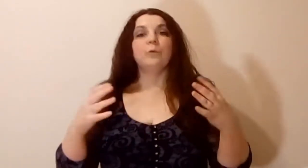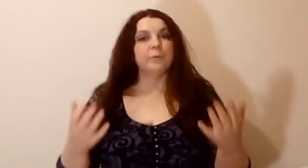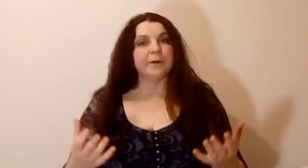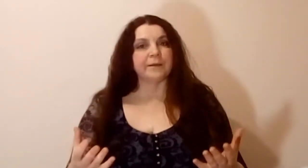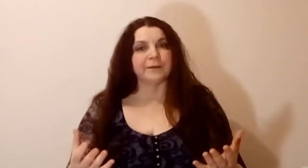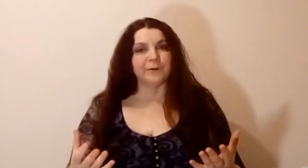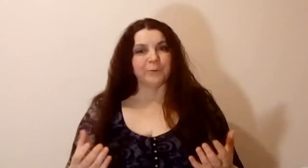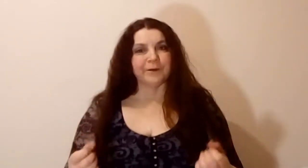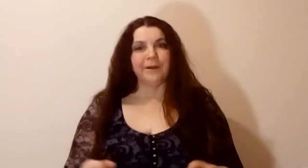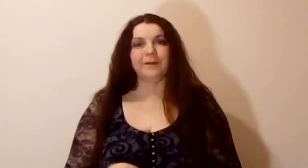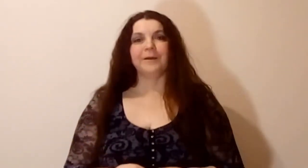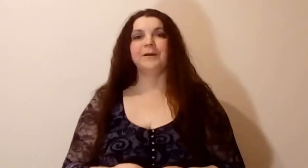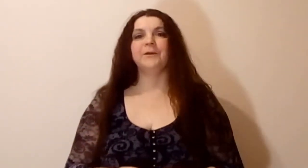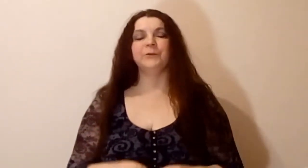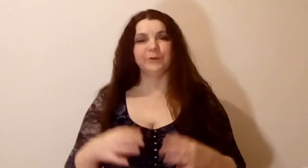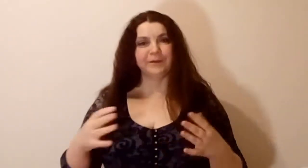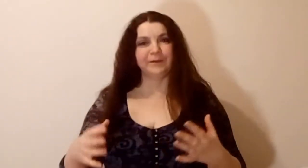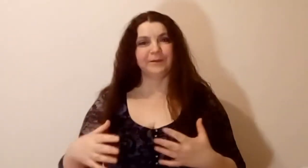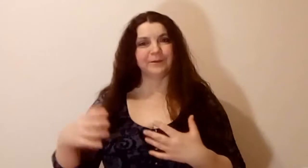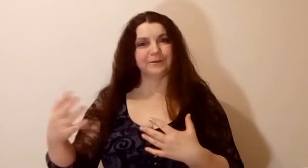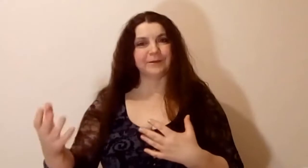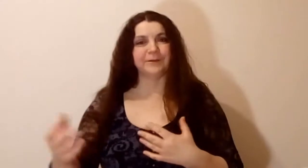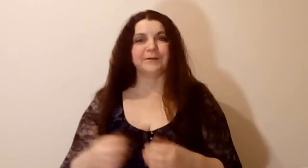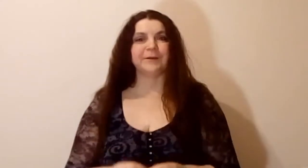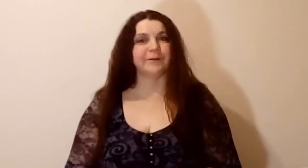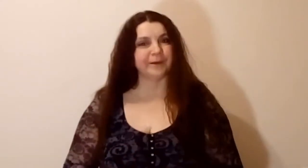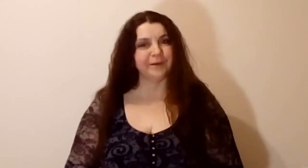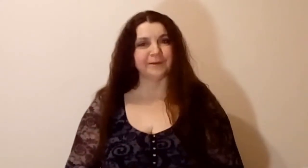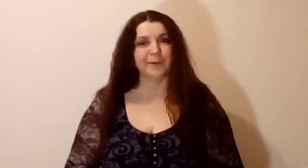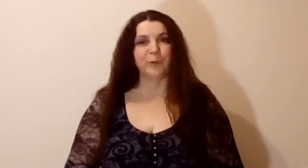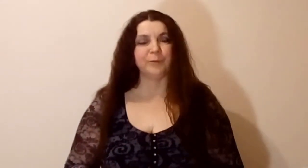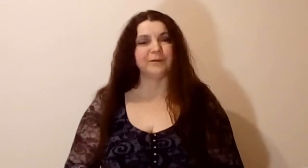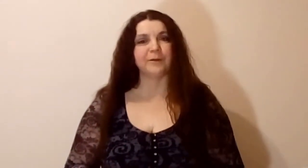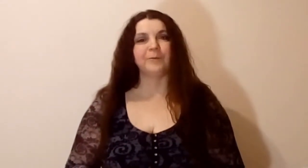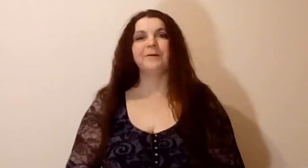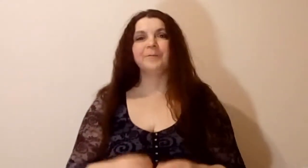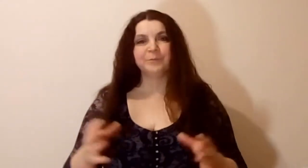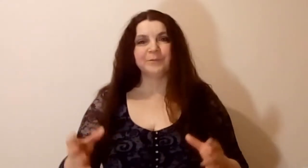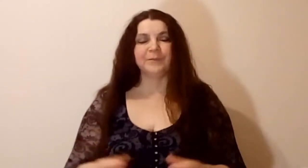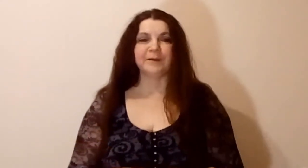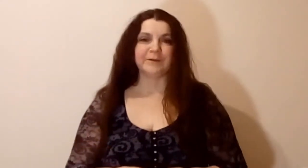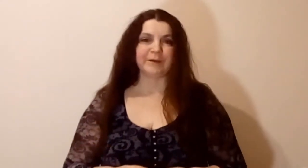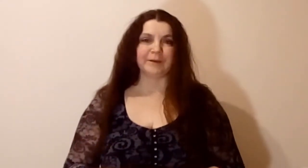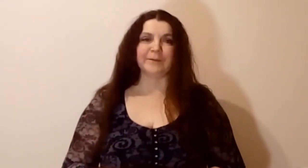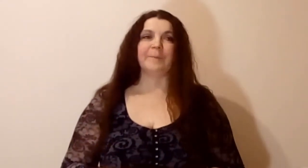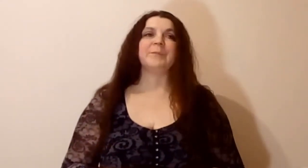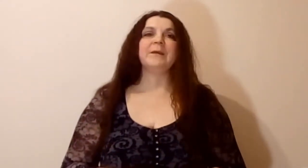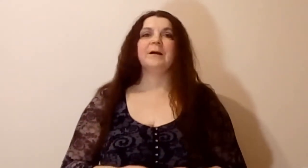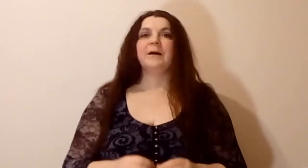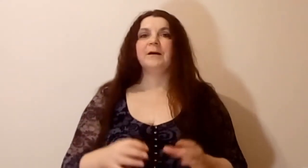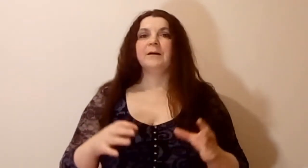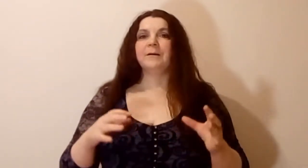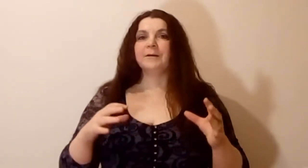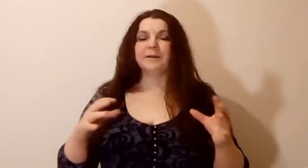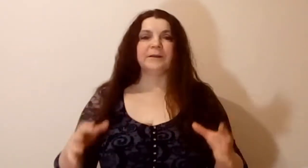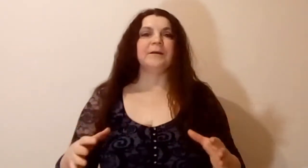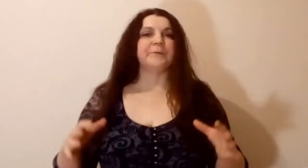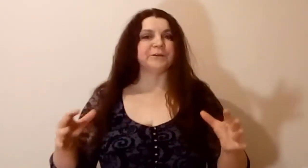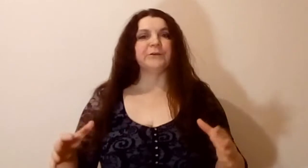Убирать-то я убирала, ну и, соответственно, говорить я ему об этом не говорила. Когда прошел